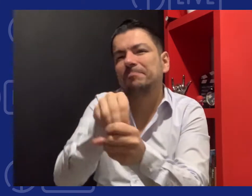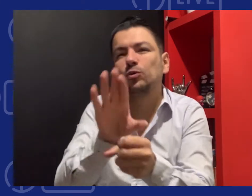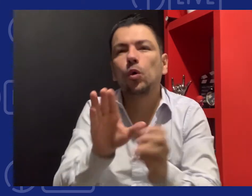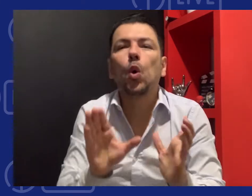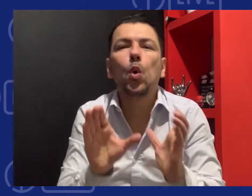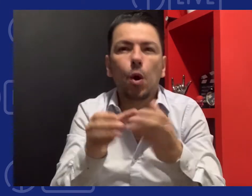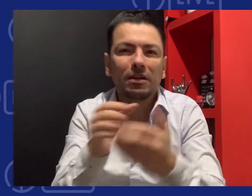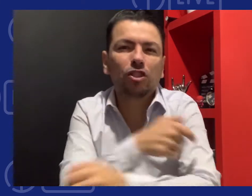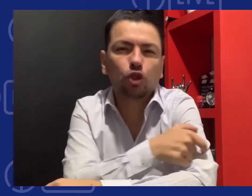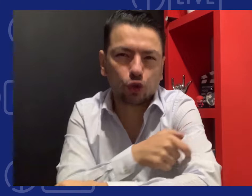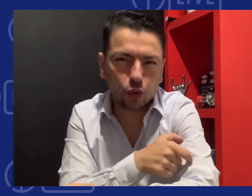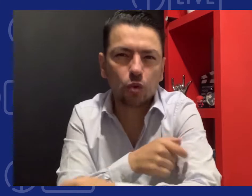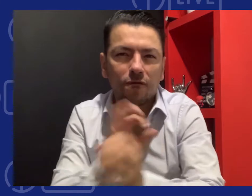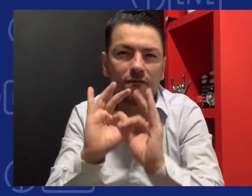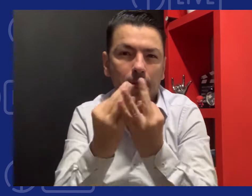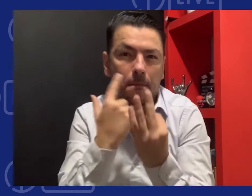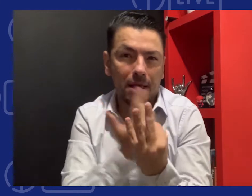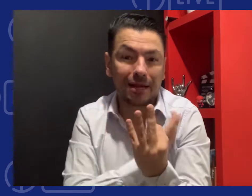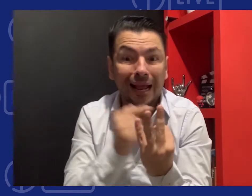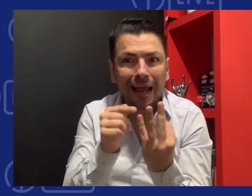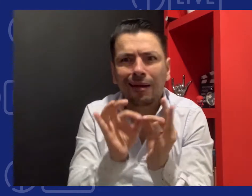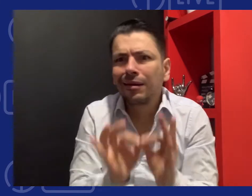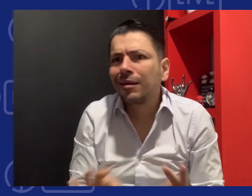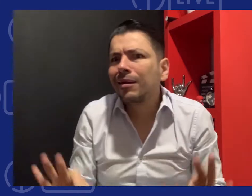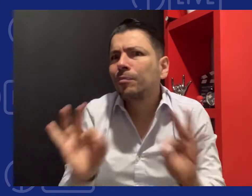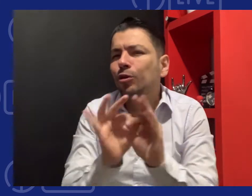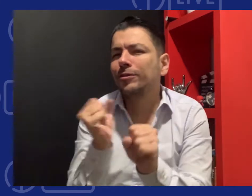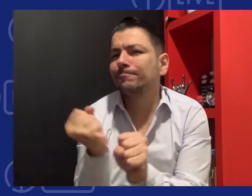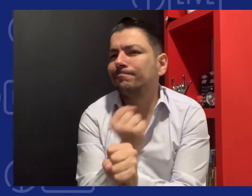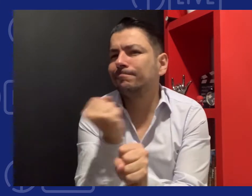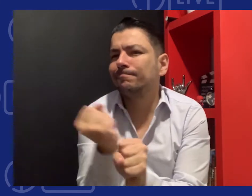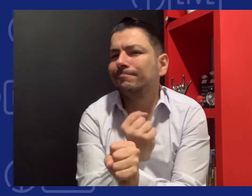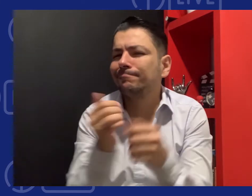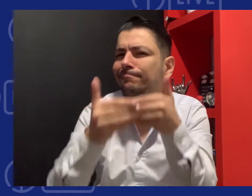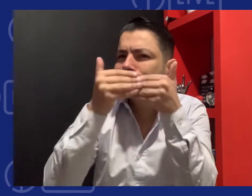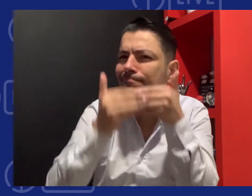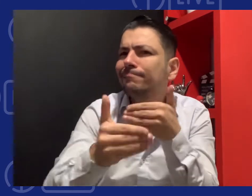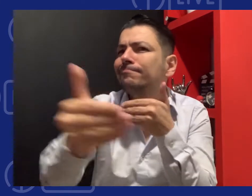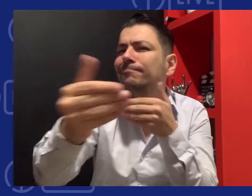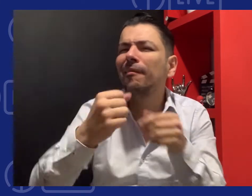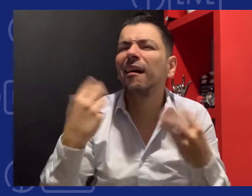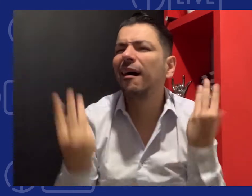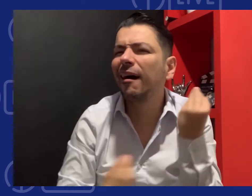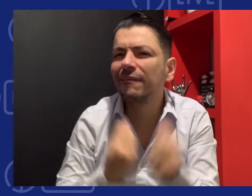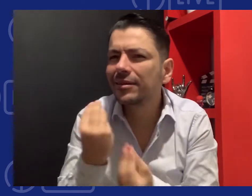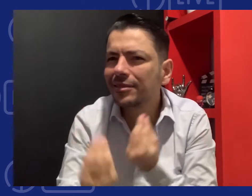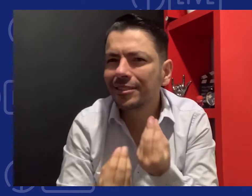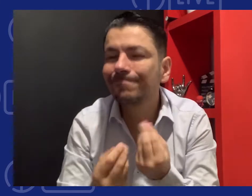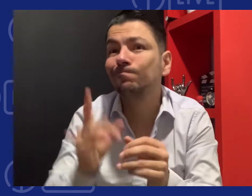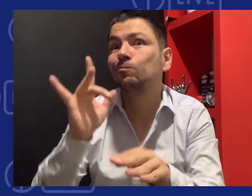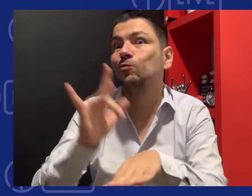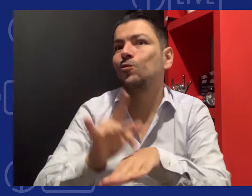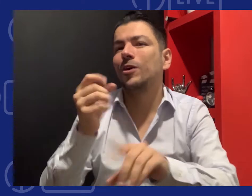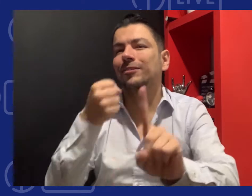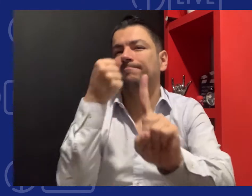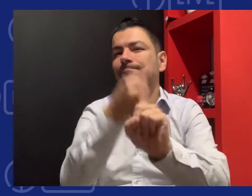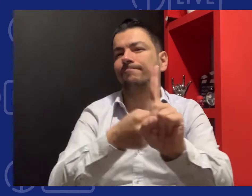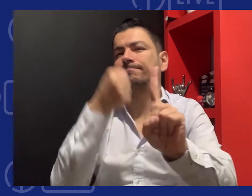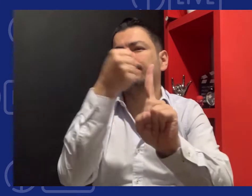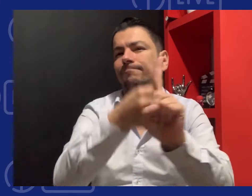dos grupos de personas conforman la Comisión de la Familia. Y su trabajo es muy importante, porque se